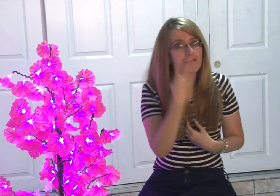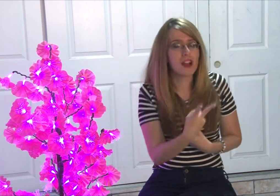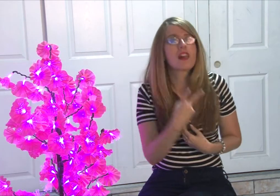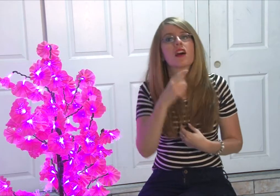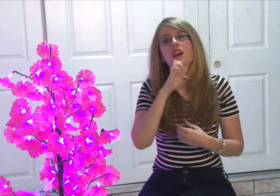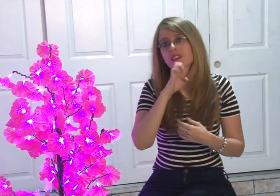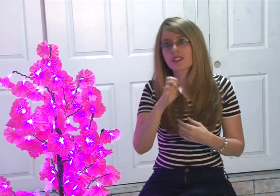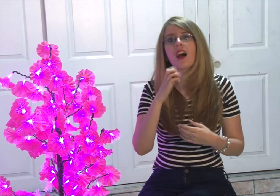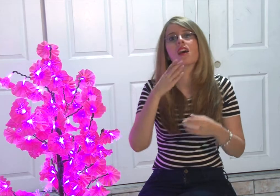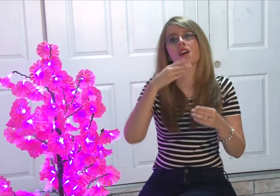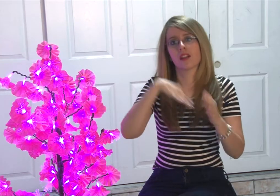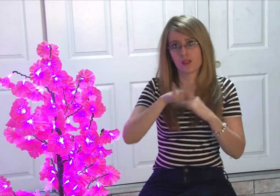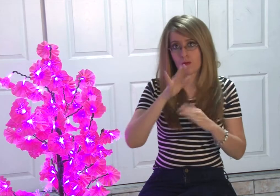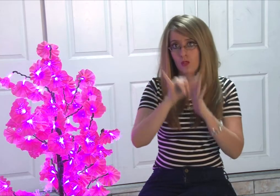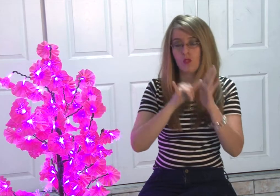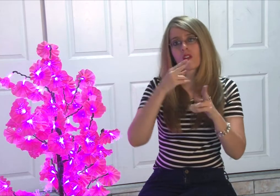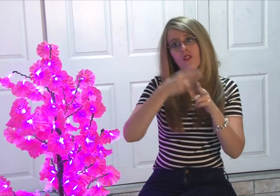tienen interés, desean aprender,